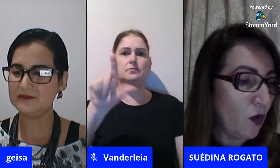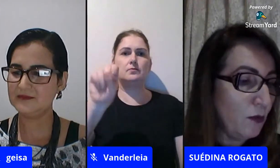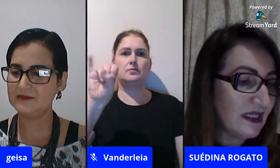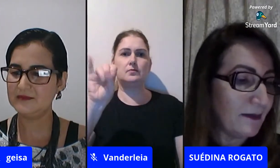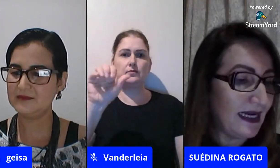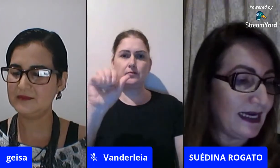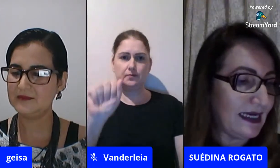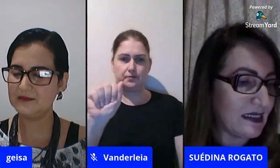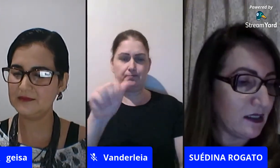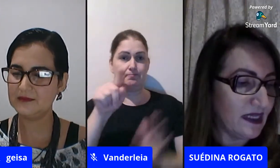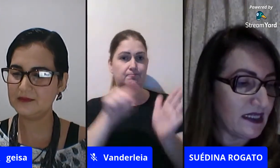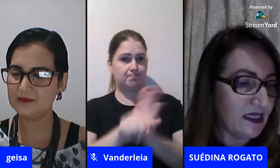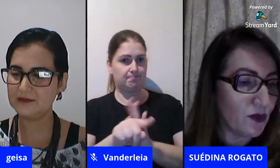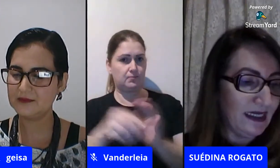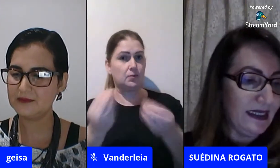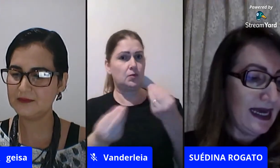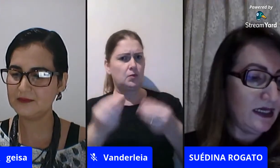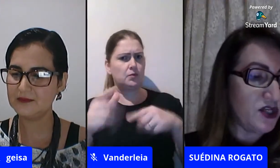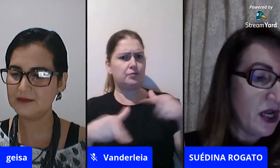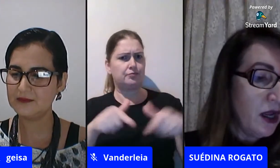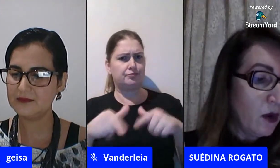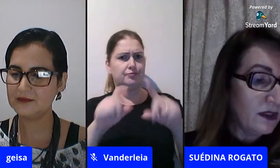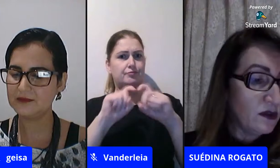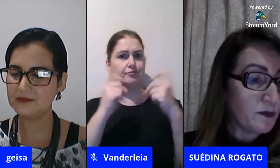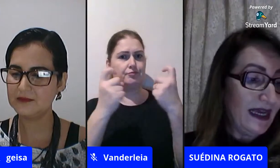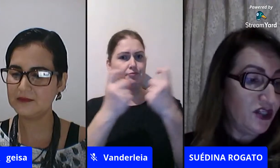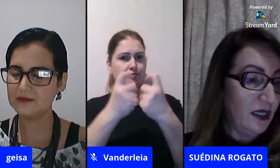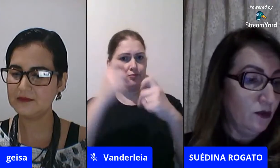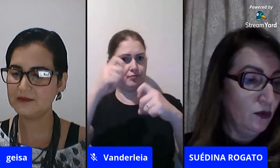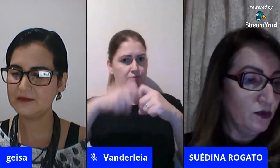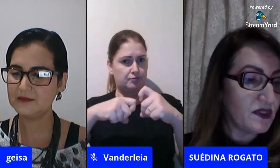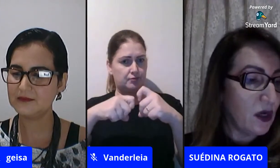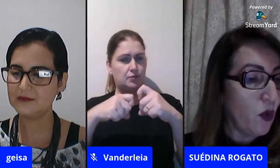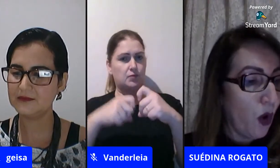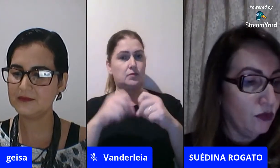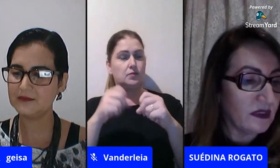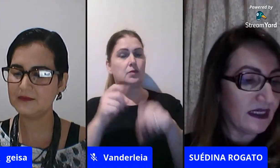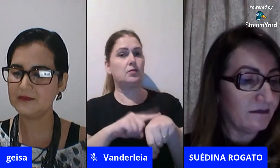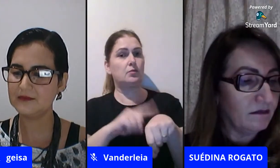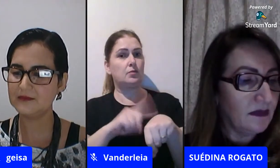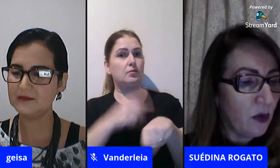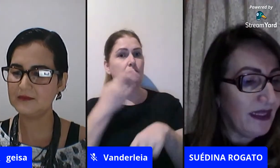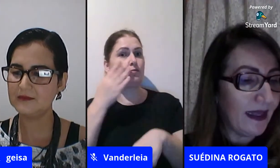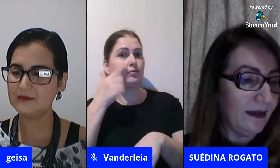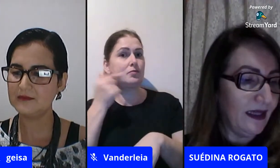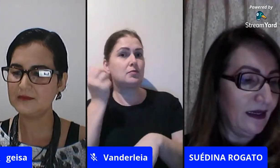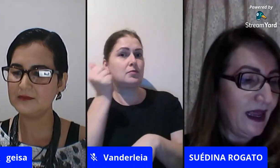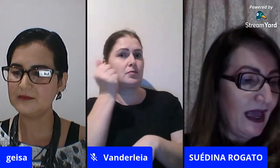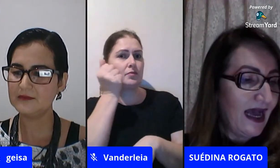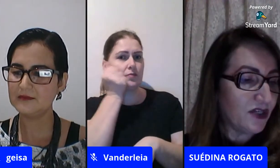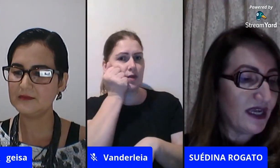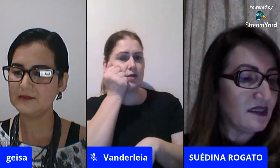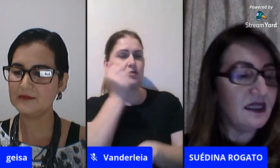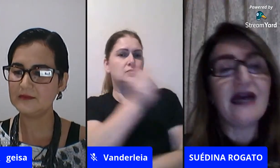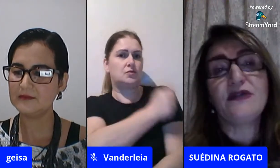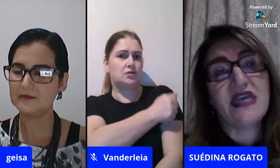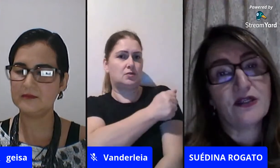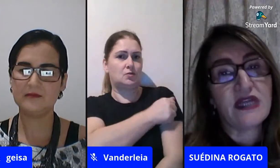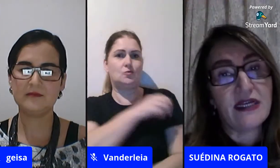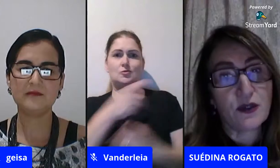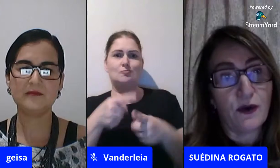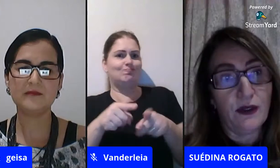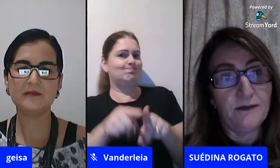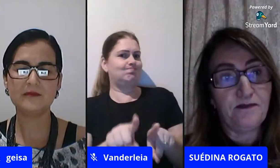pergunta assim como trabalhar a questão da sexualidade quando os pais de alunos são contra não entendem acho que é